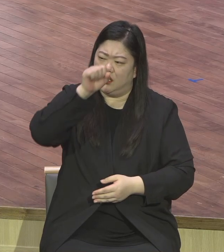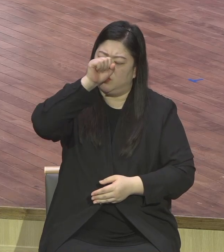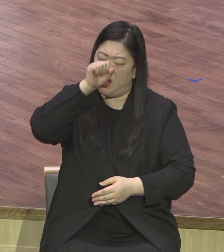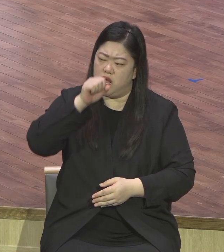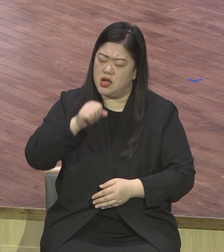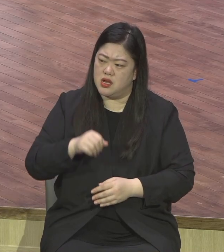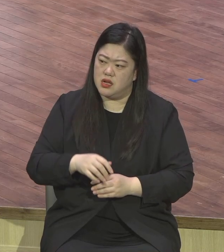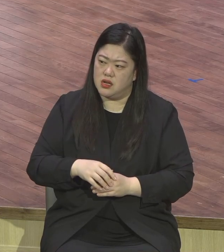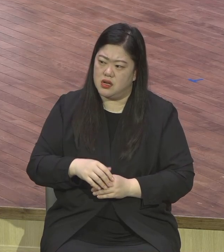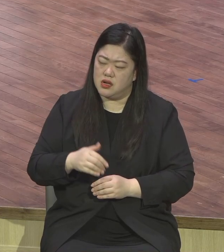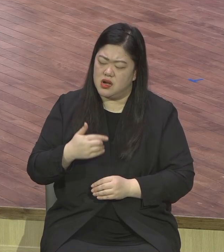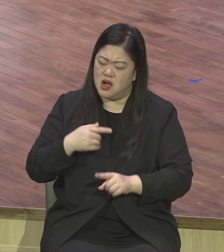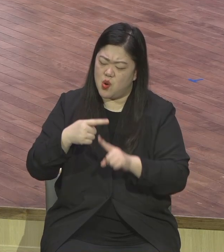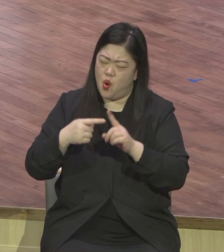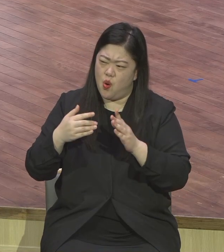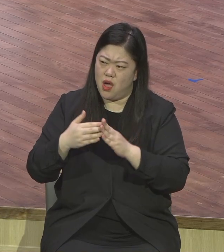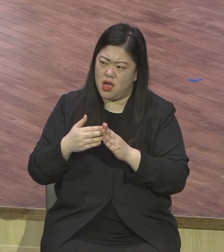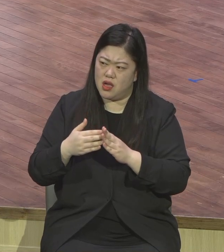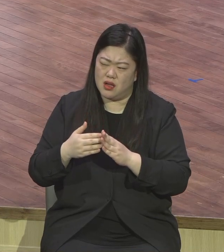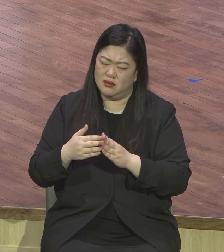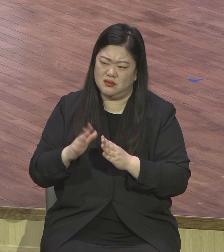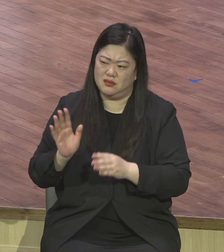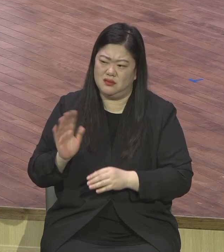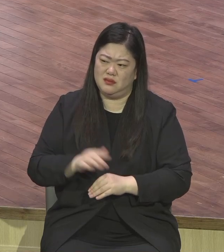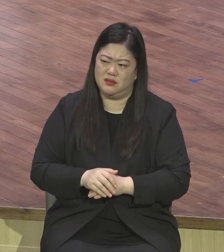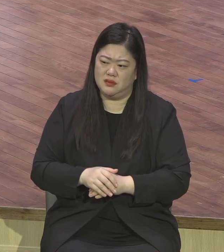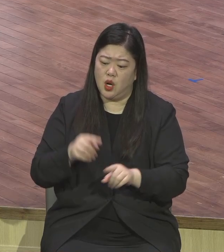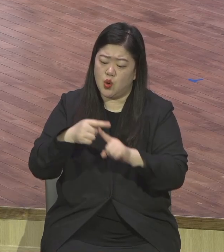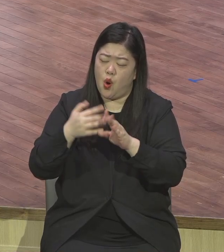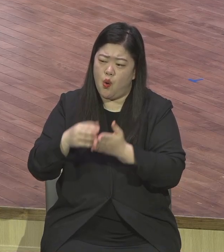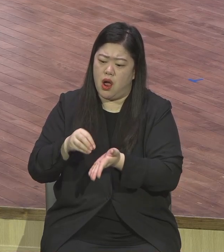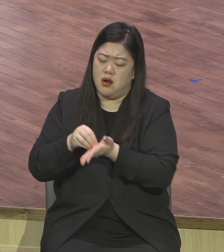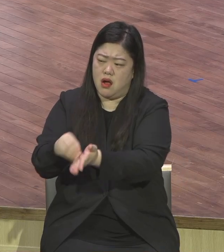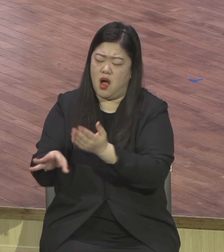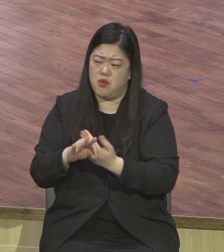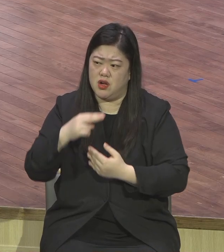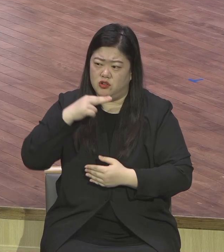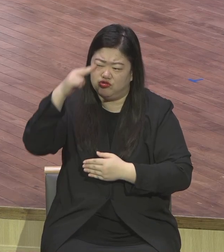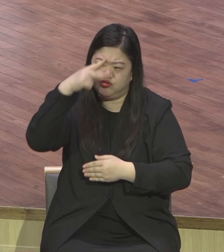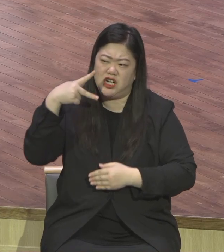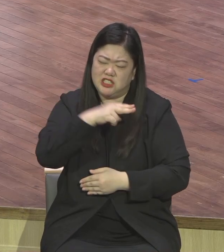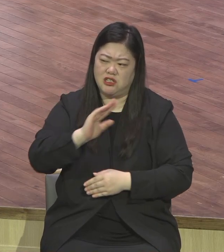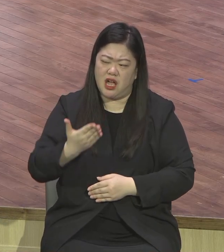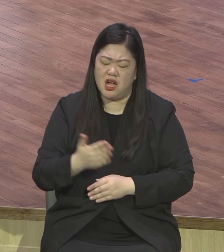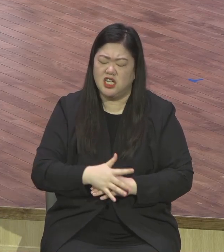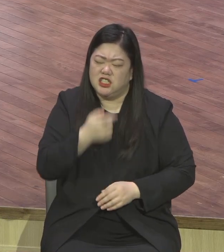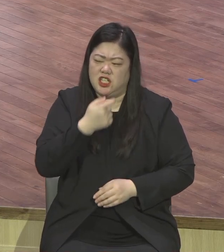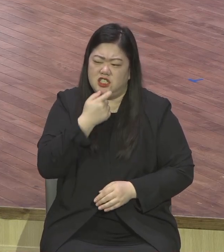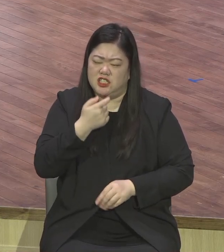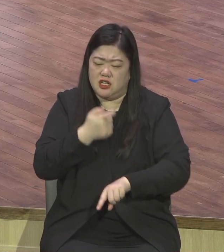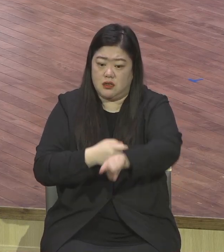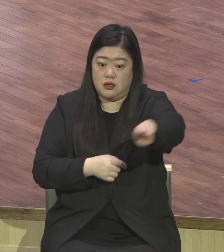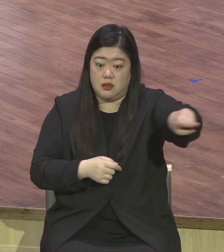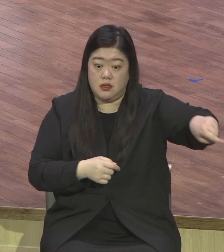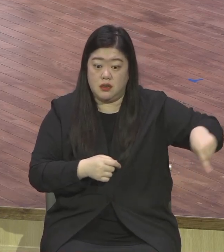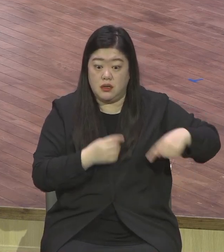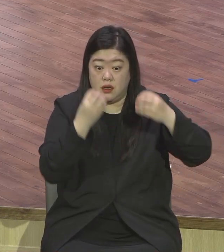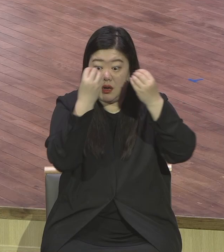먹으면 안 돼 담비 비면 안 돼 교회 나가면 돈이 많이 든다 뭔가 부정적인 것들 다 너가 영성은